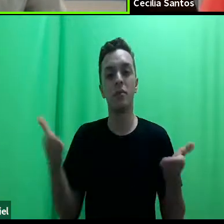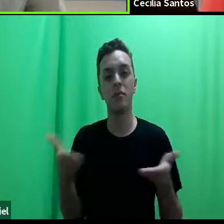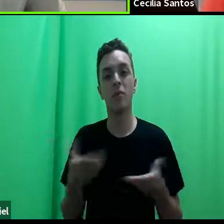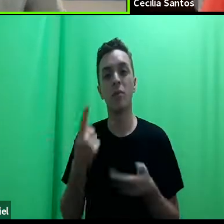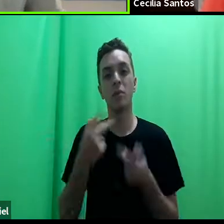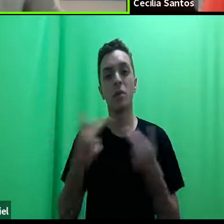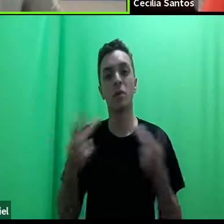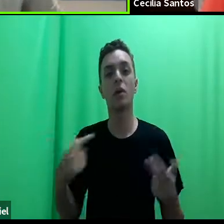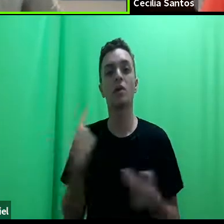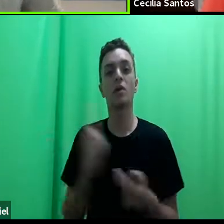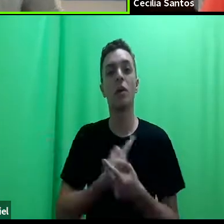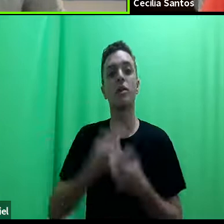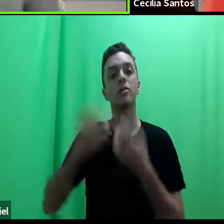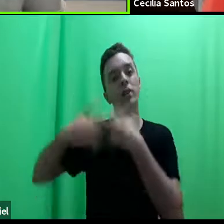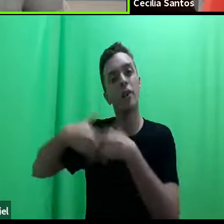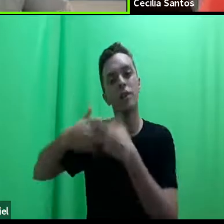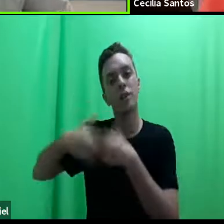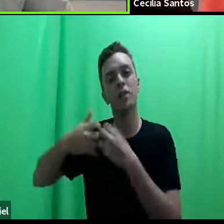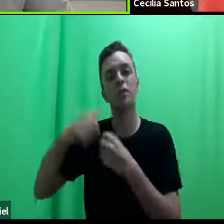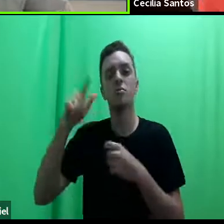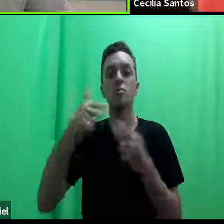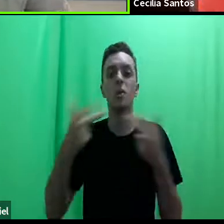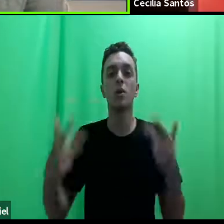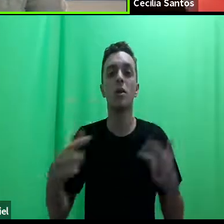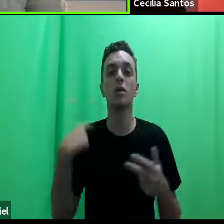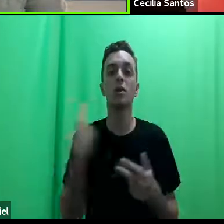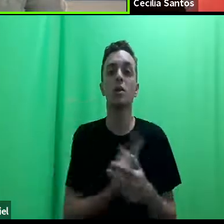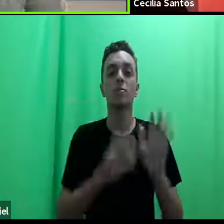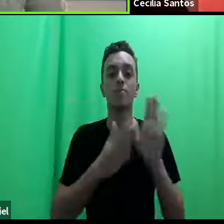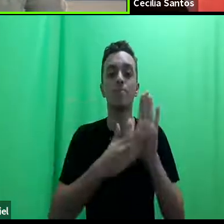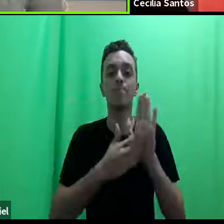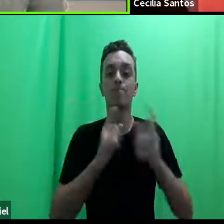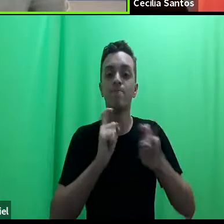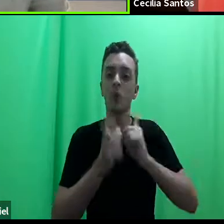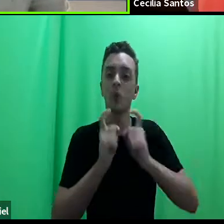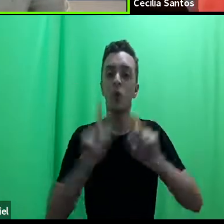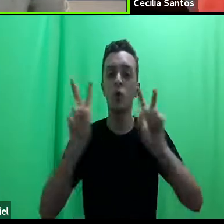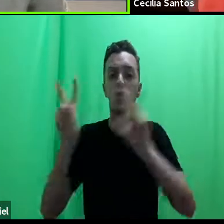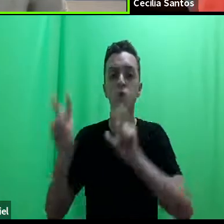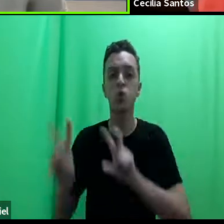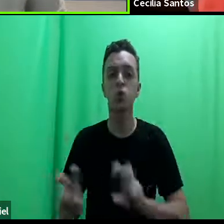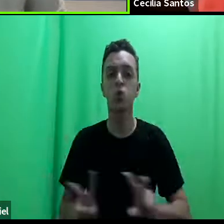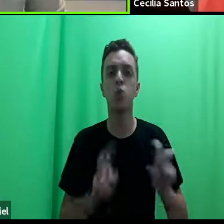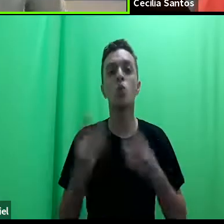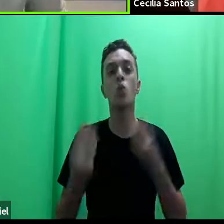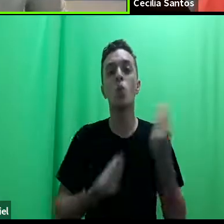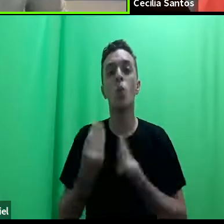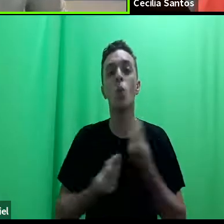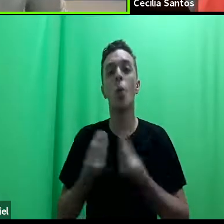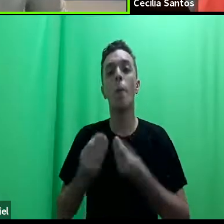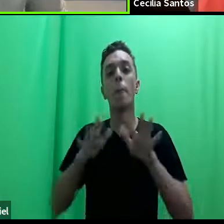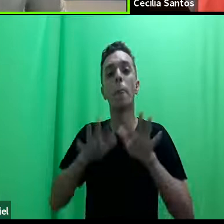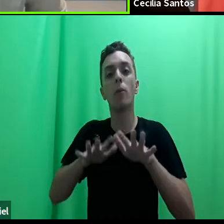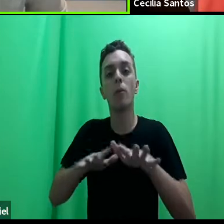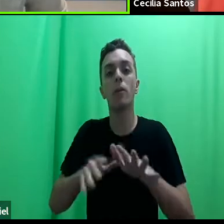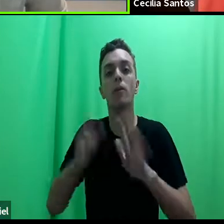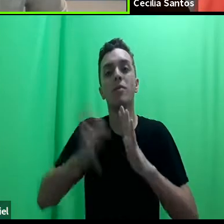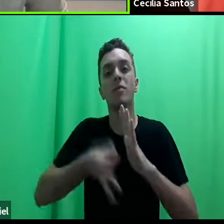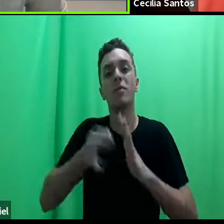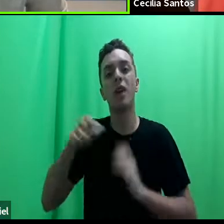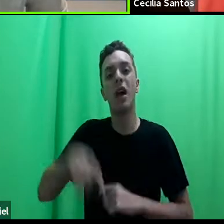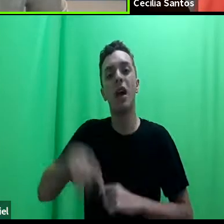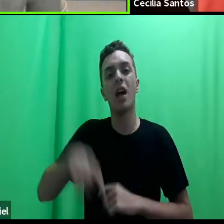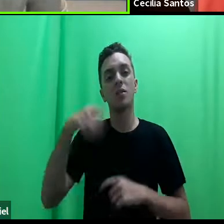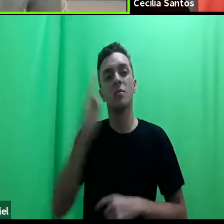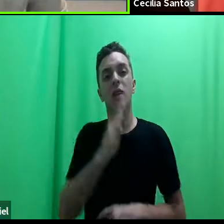refletido e que tem sido pautado em algumas das nossas mesas é como o movimento de clínicas atualmente aqui no Brasil, ele é